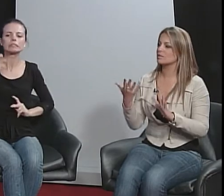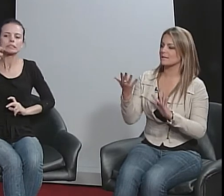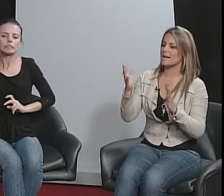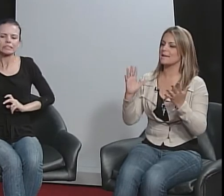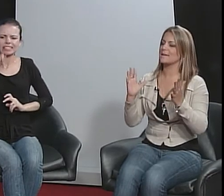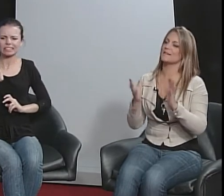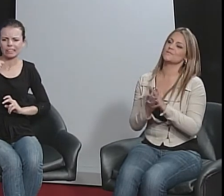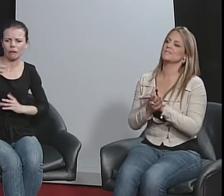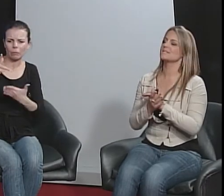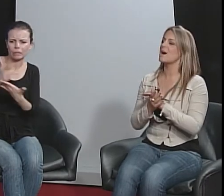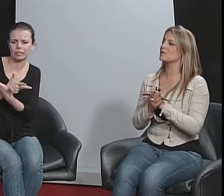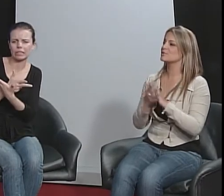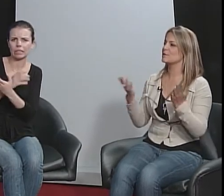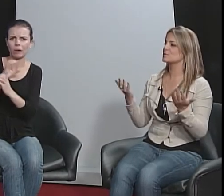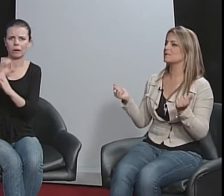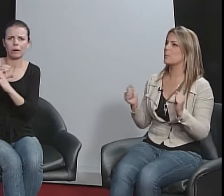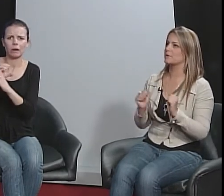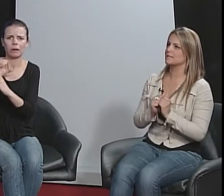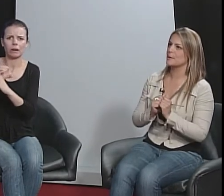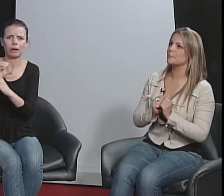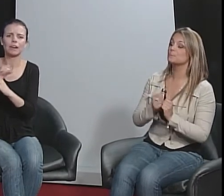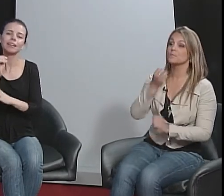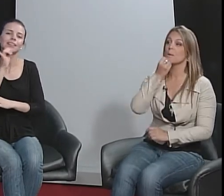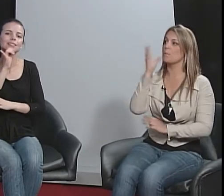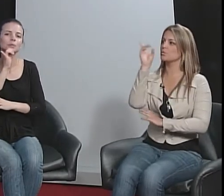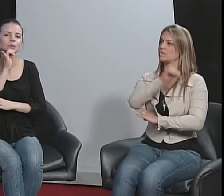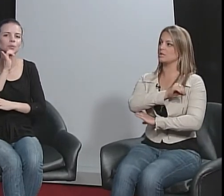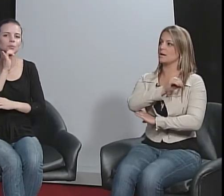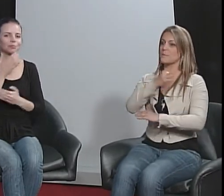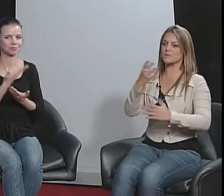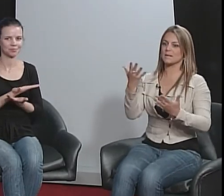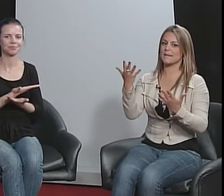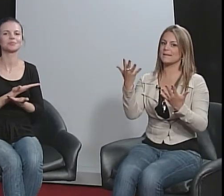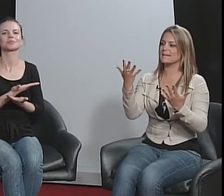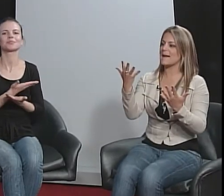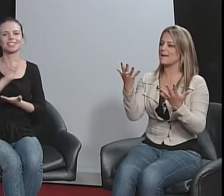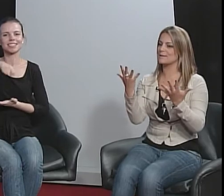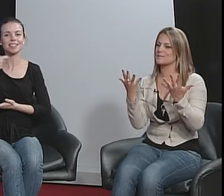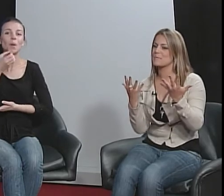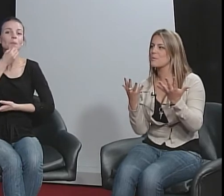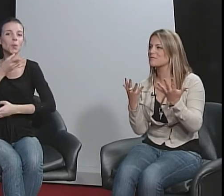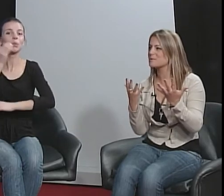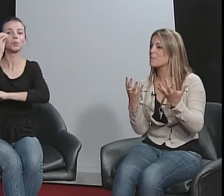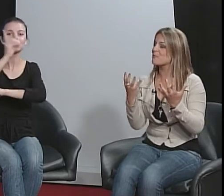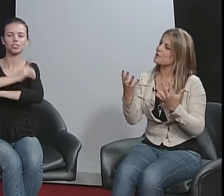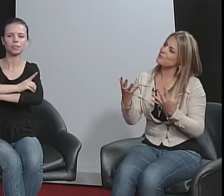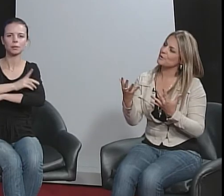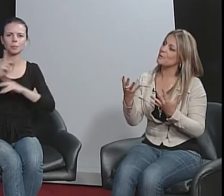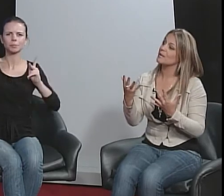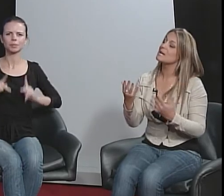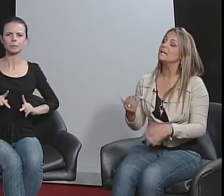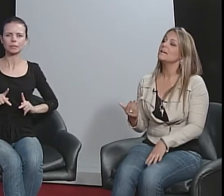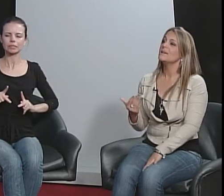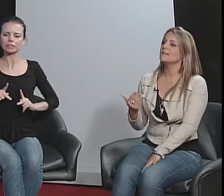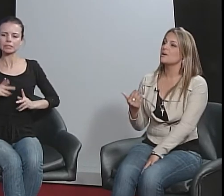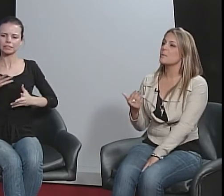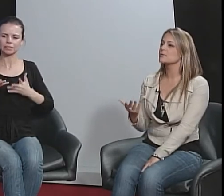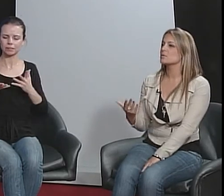tentar, né, às vezes na aula a gente faz um sinal, por exemplo, bom dia. Aí a pessoa quer treinar, ela não sabe como fazer com a mão, fica com vergonha. Então, a pessoa,